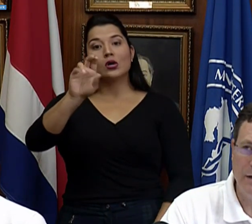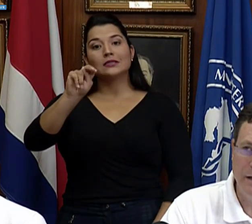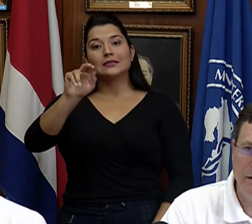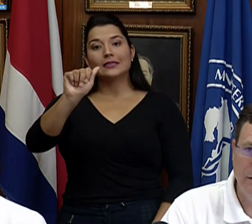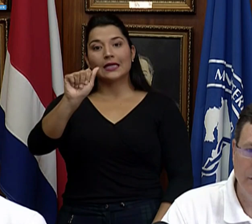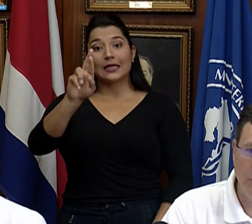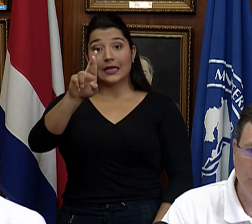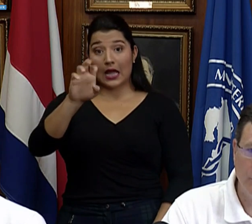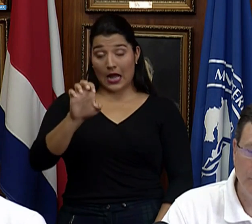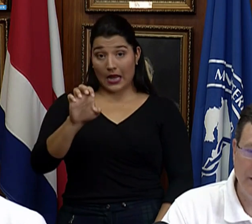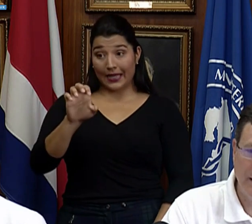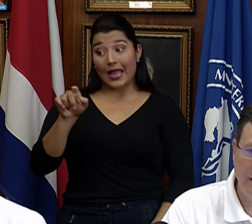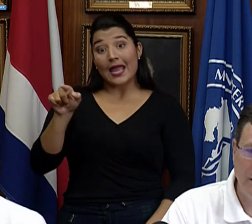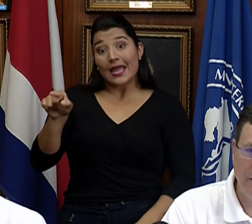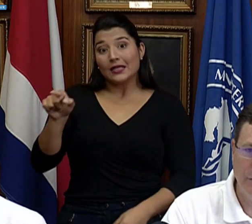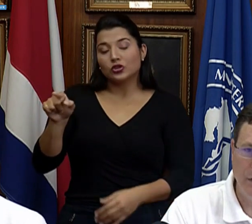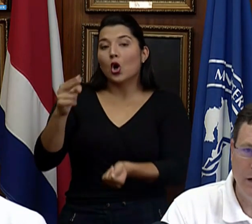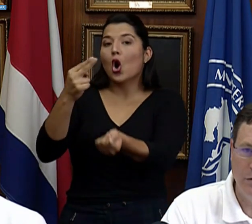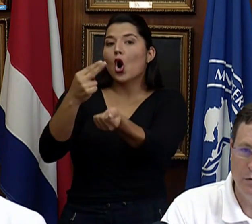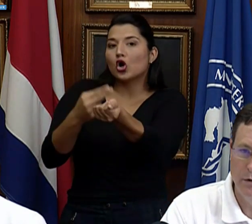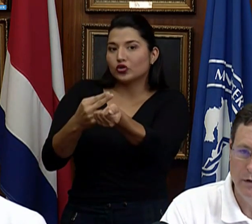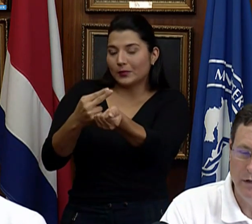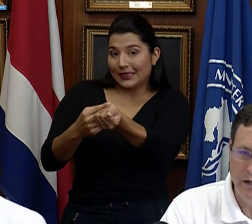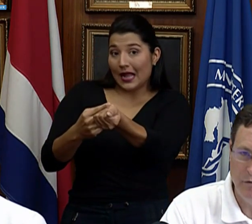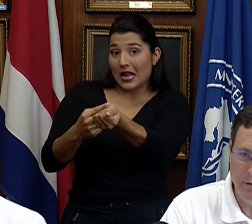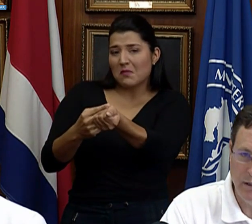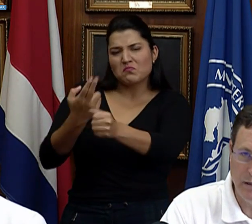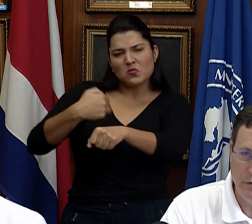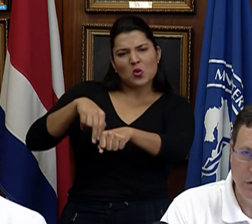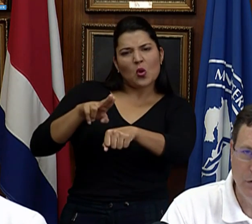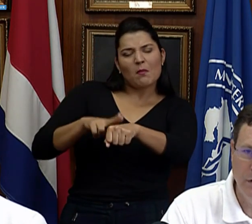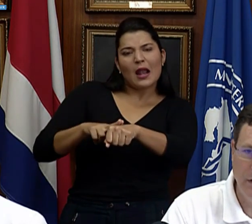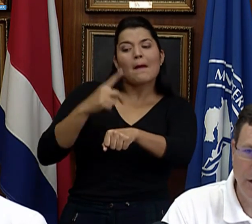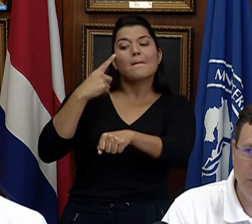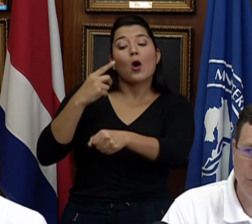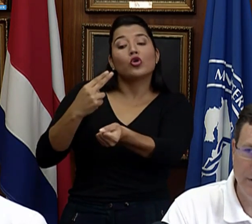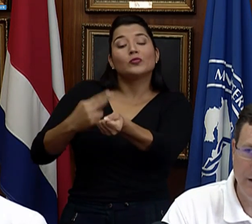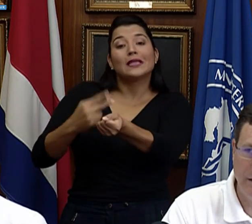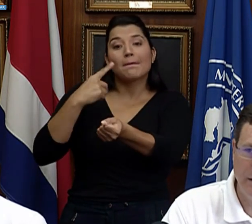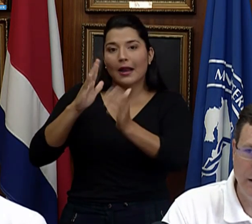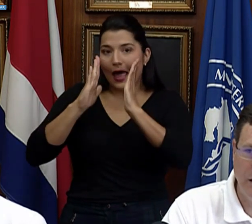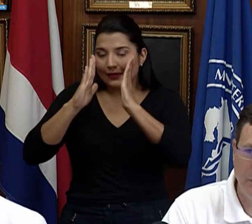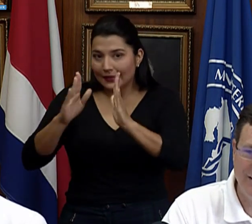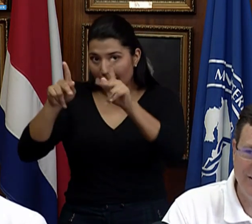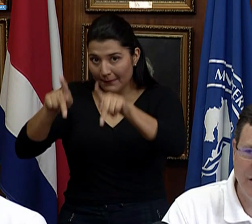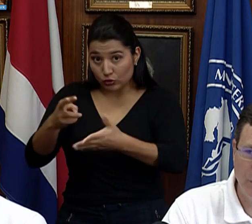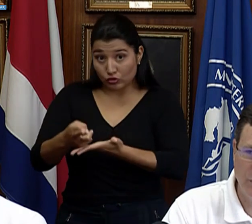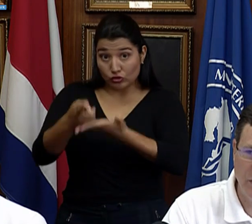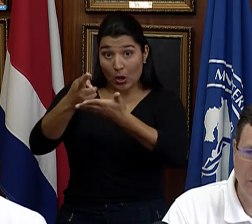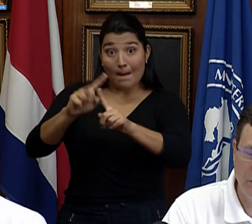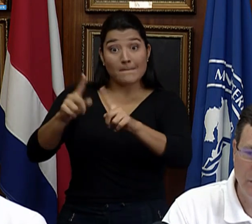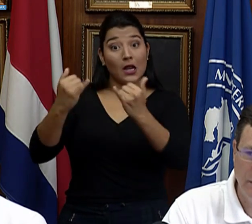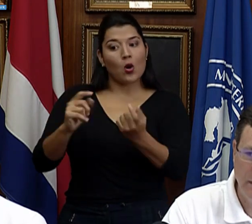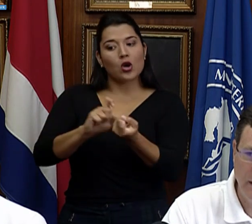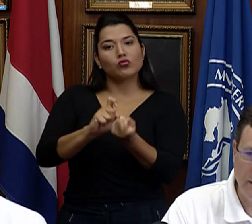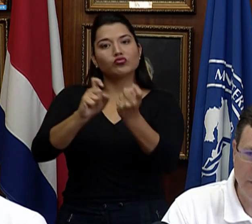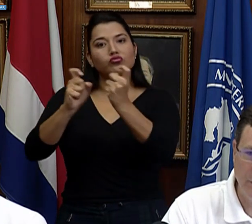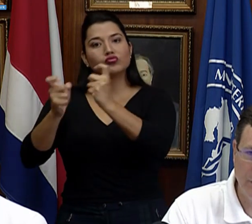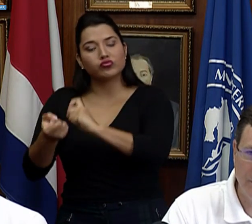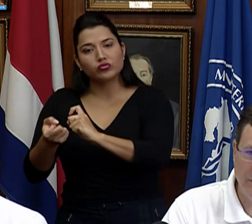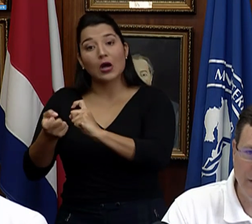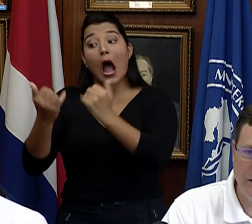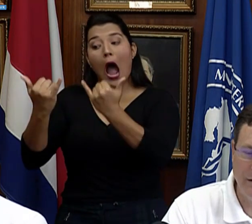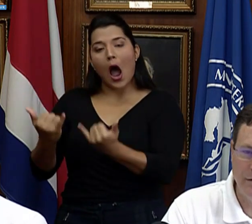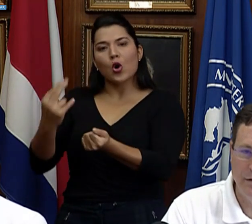reconvertir de un hospital enfocado en rehabilitación a un hospital dedicado al 100% en la